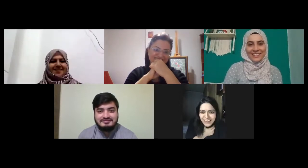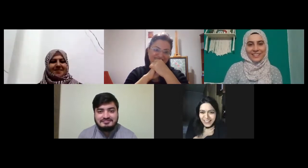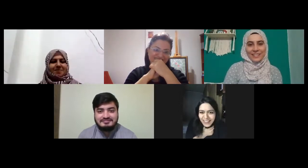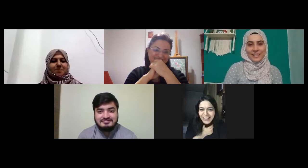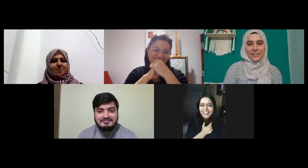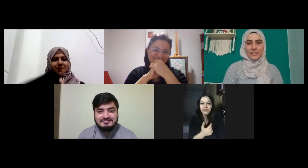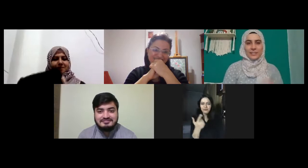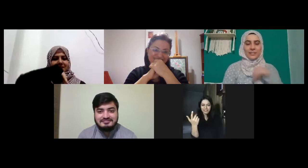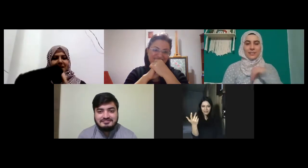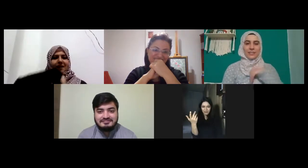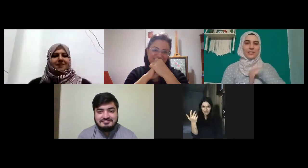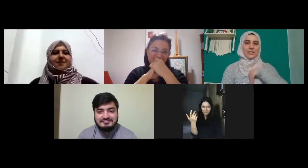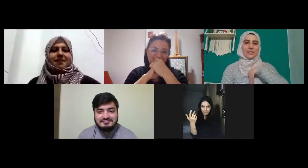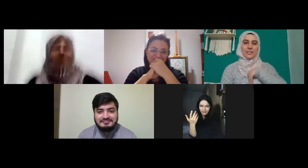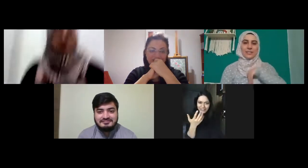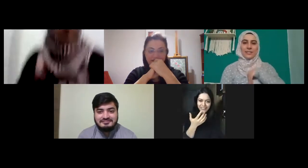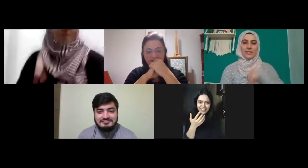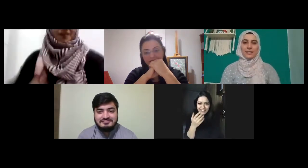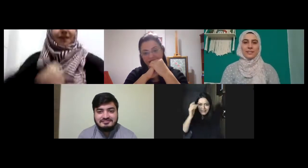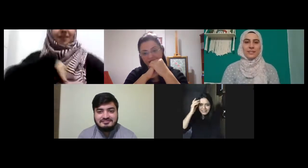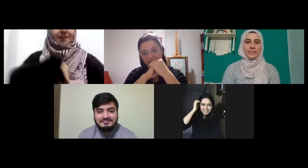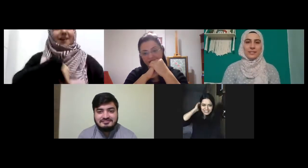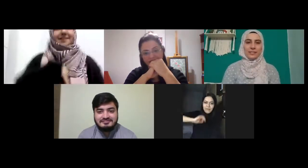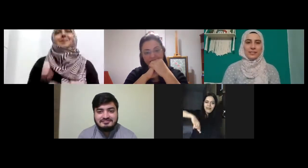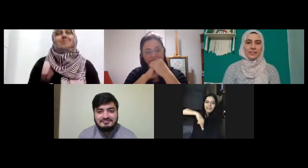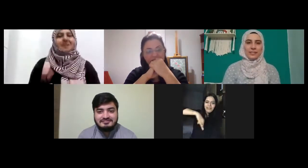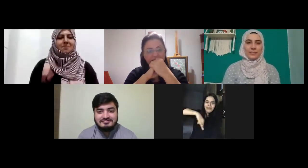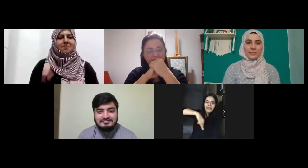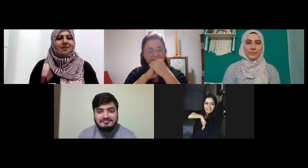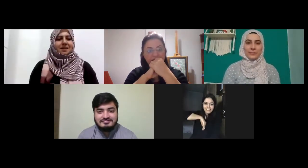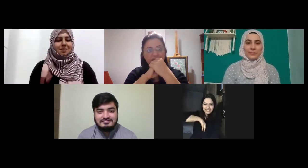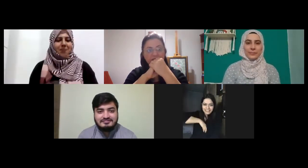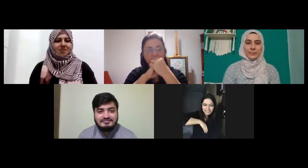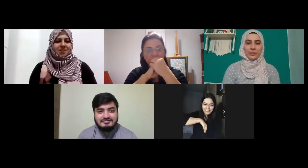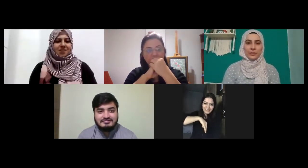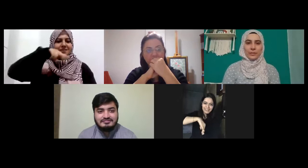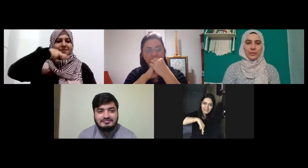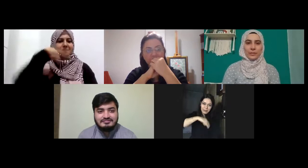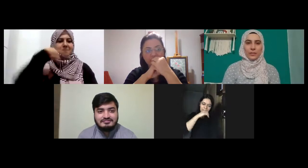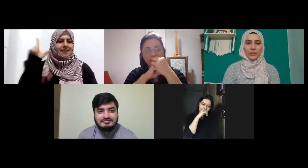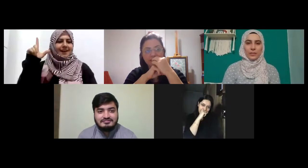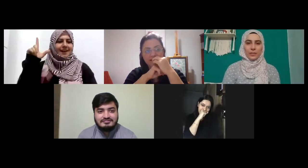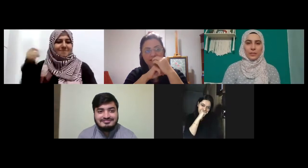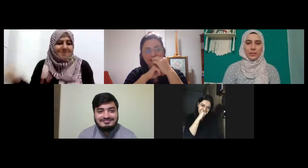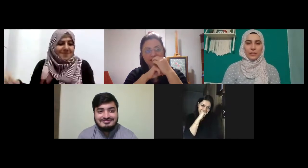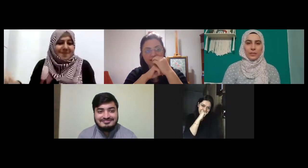devam var mı cümle yani ne diyebilirim bence gitmemiz lazım sevindim